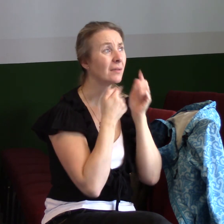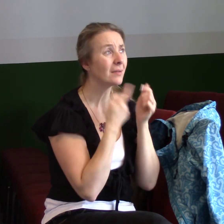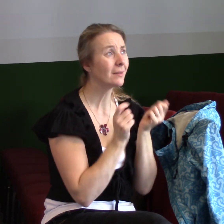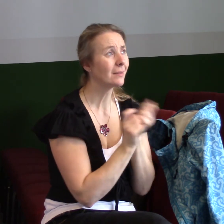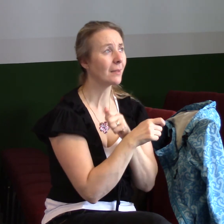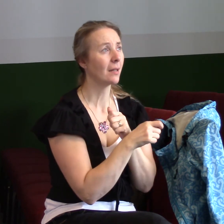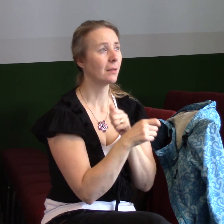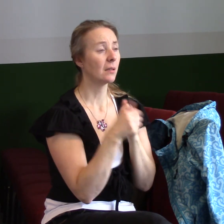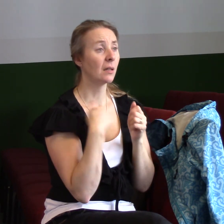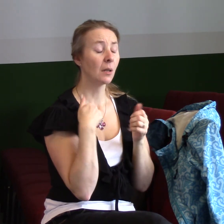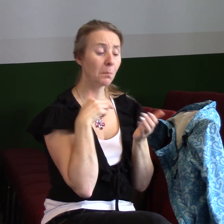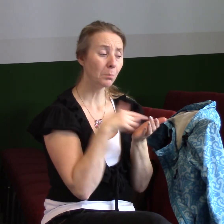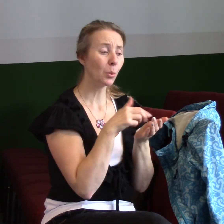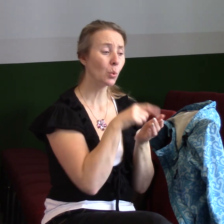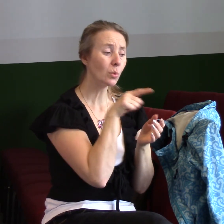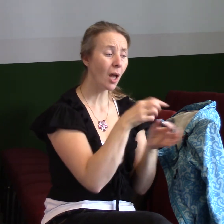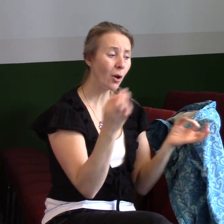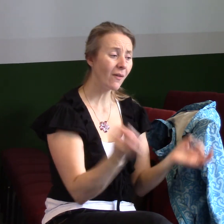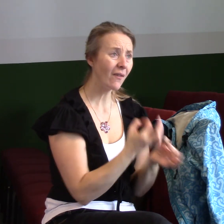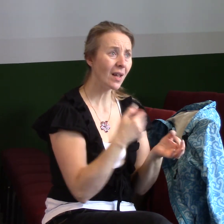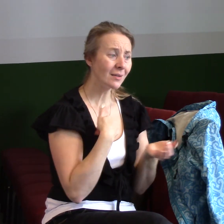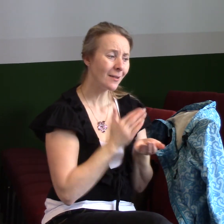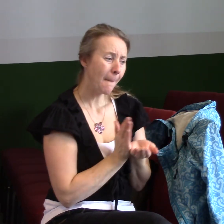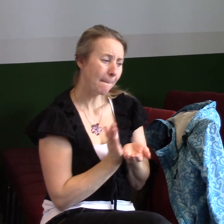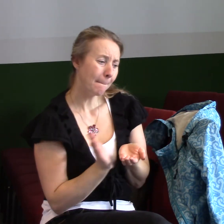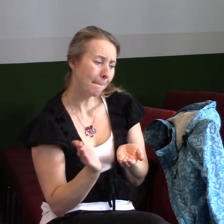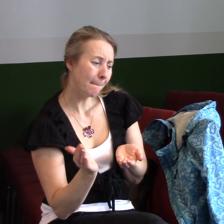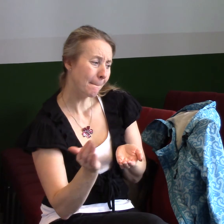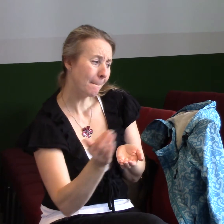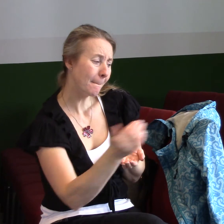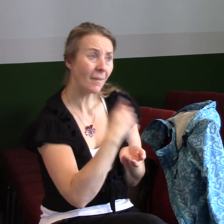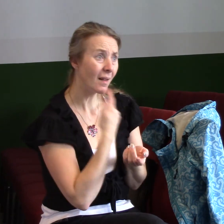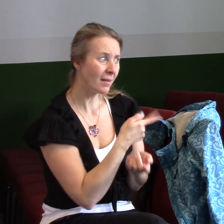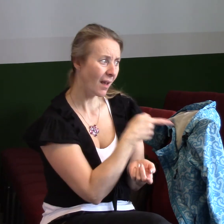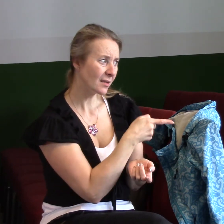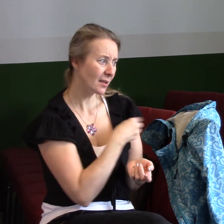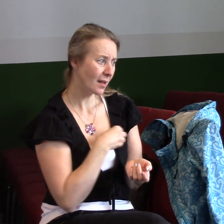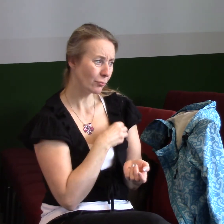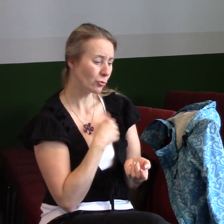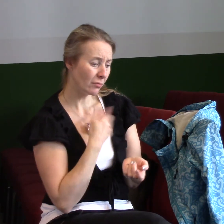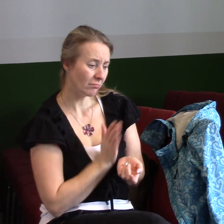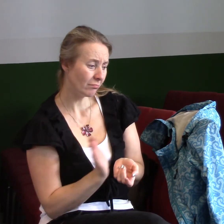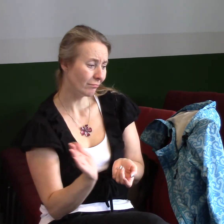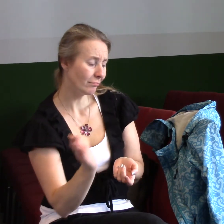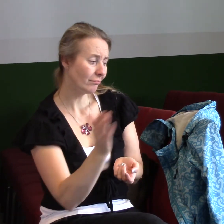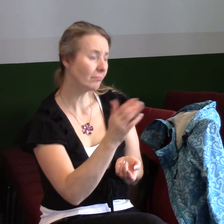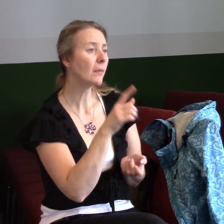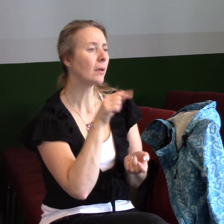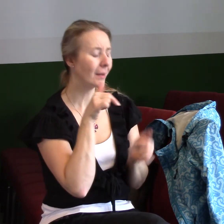kterých jsem se vždycky se jim vyhýbal. A Bůh to všechno použil tomu, že jsem dneska jiný člověk. Takže o tom je vítězství.